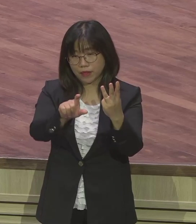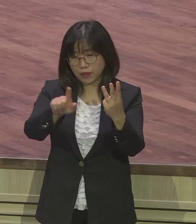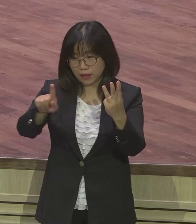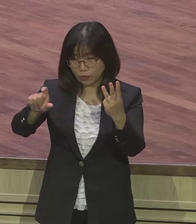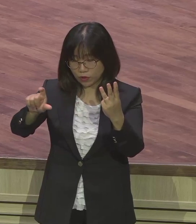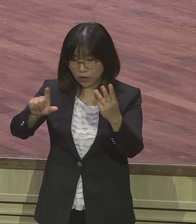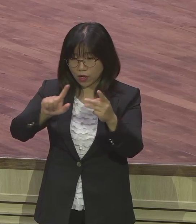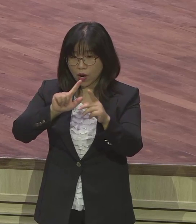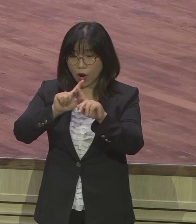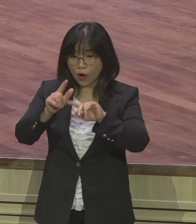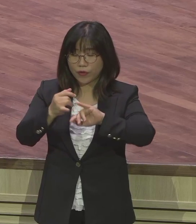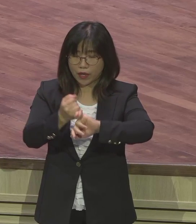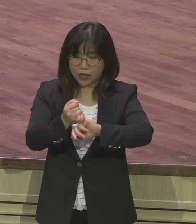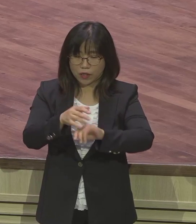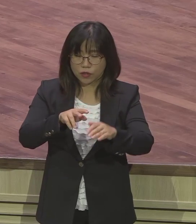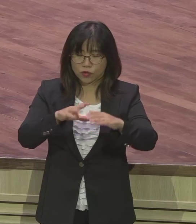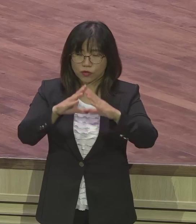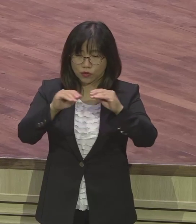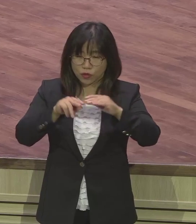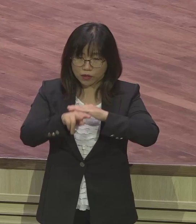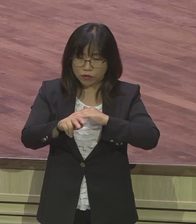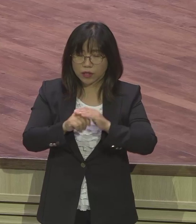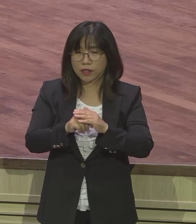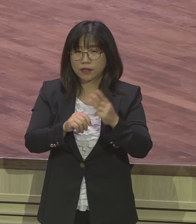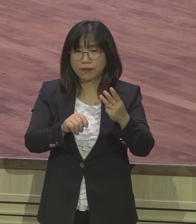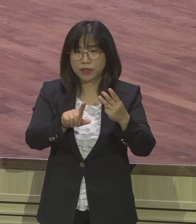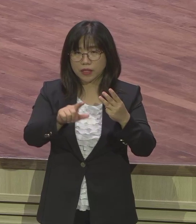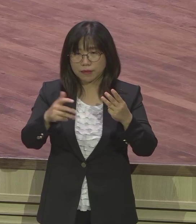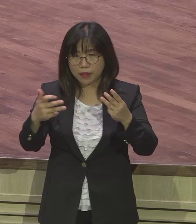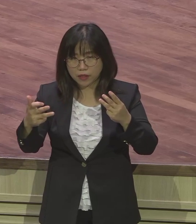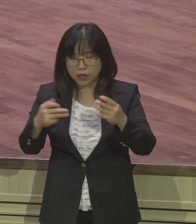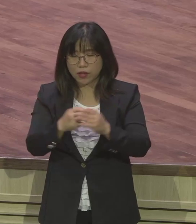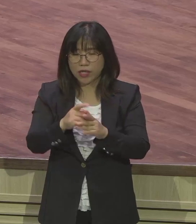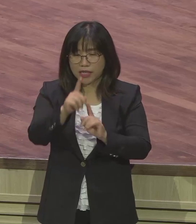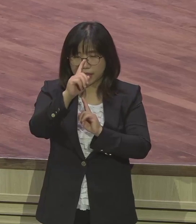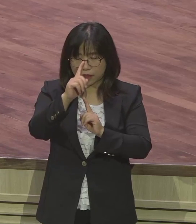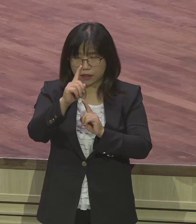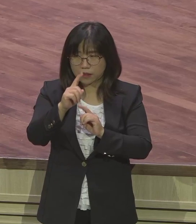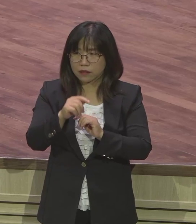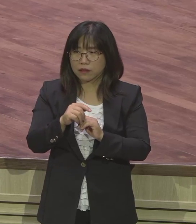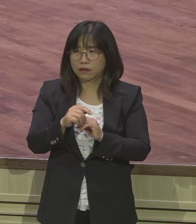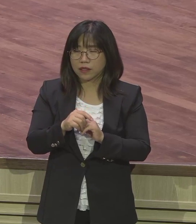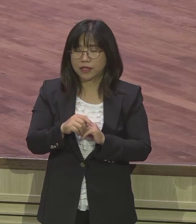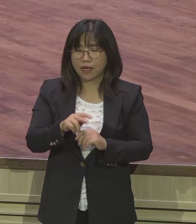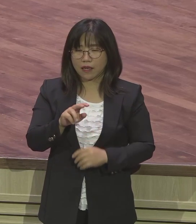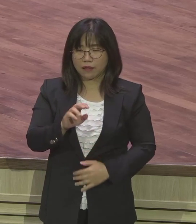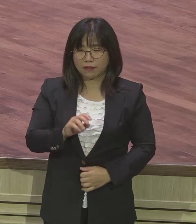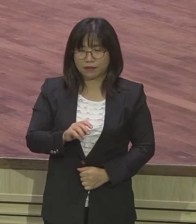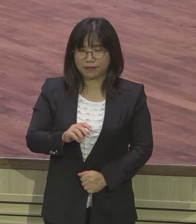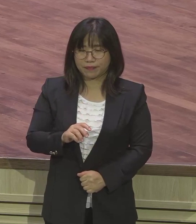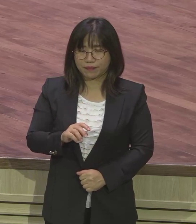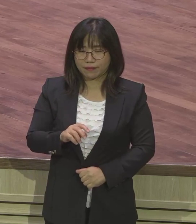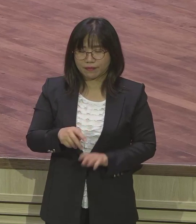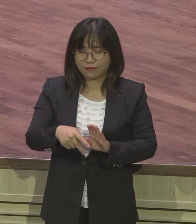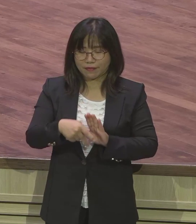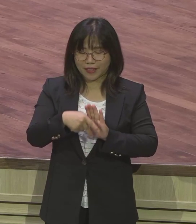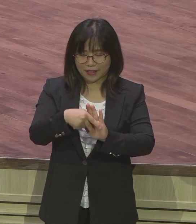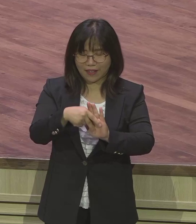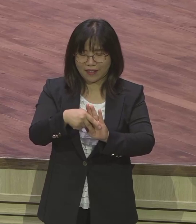주제 3장 18절에 강조되고 있고 이사야 7장 14절을 통해서 예언되었습니다 그리고 마태복음